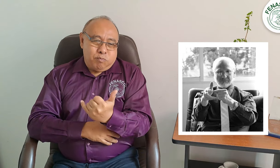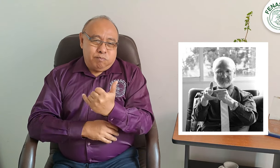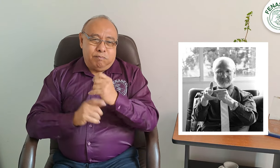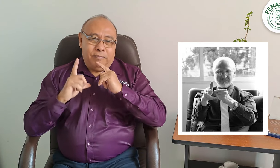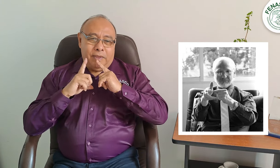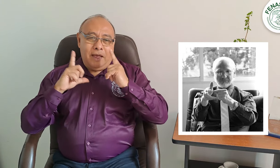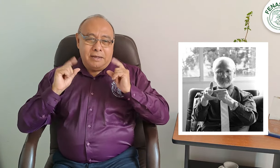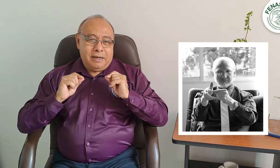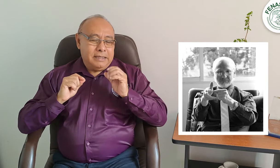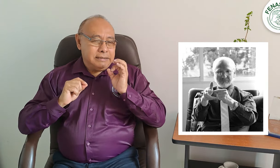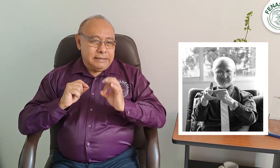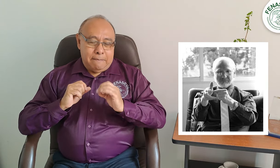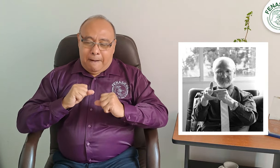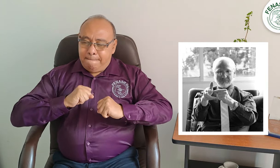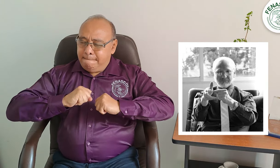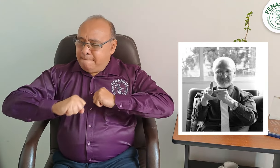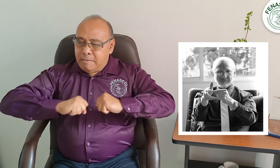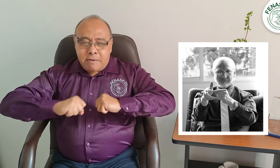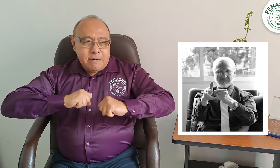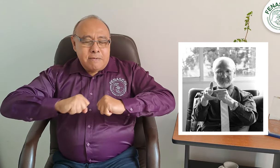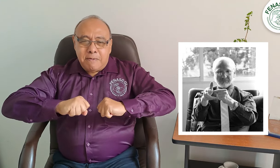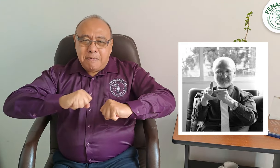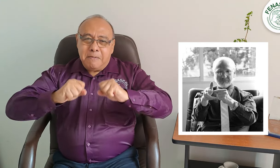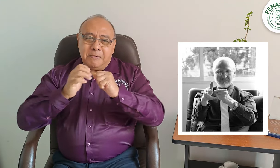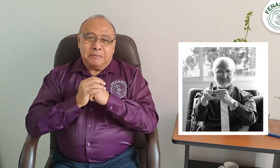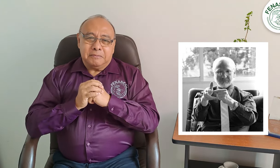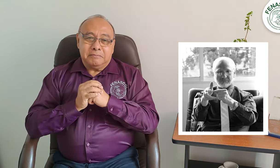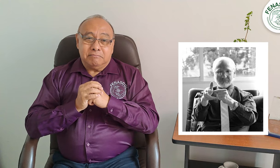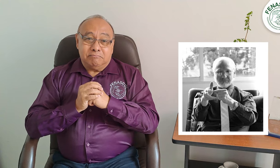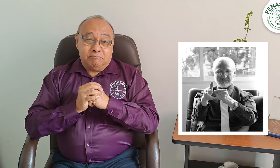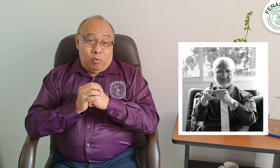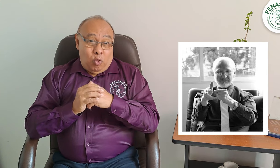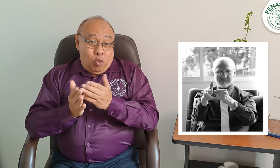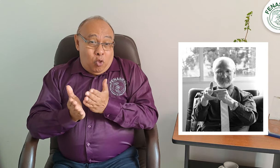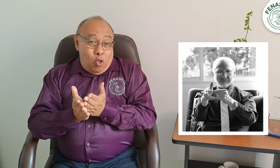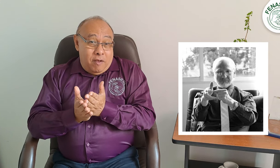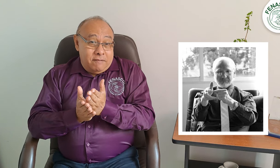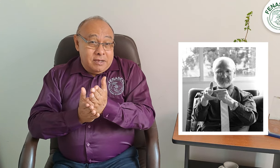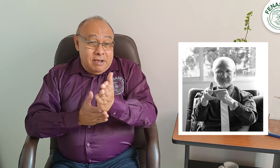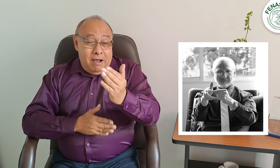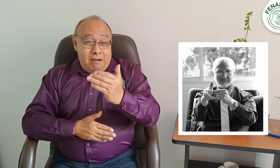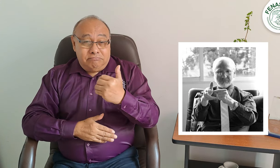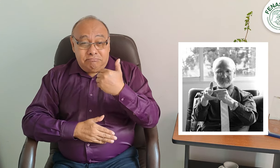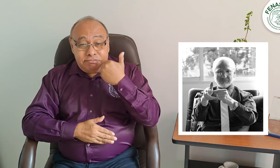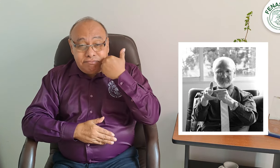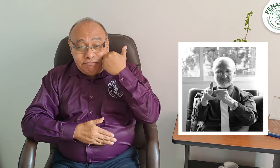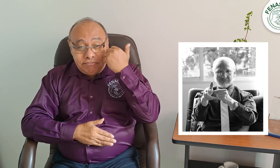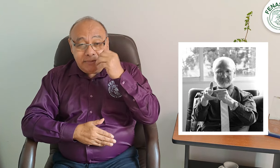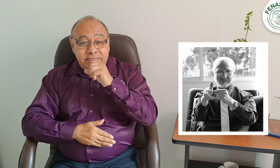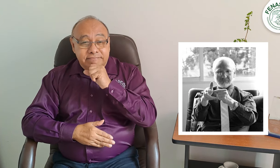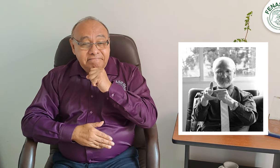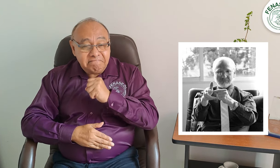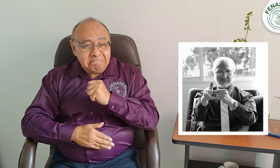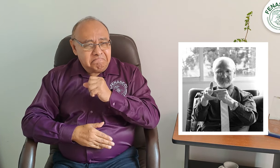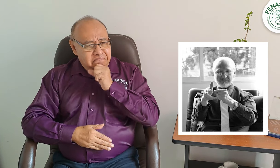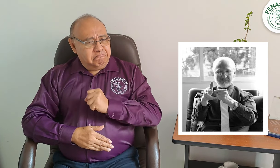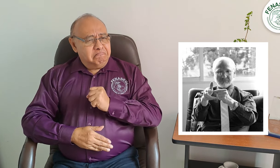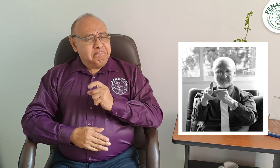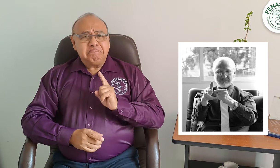Edgar siempre fue un gestor, una persona muy activa, que aún a pesar de los años, mientras sus fuerzas